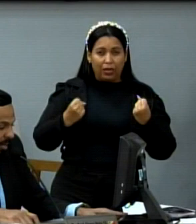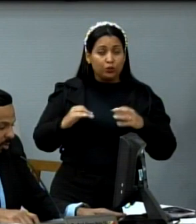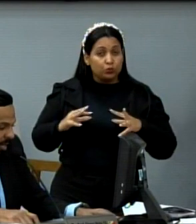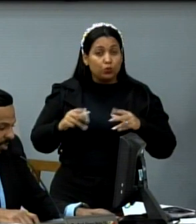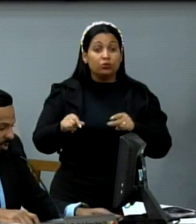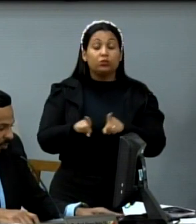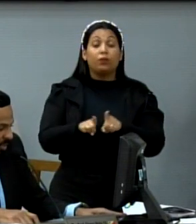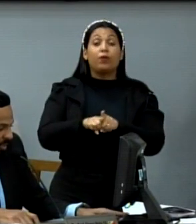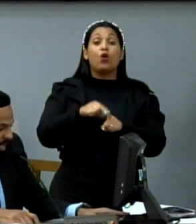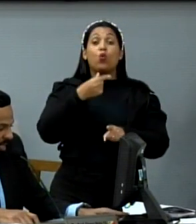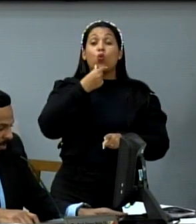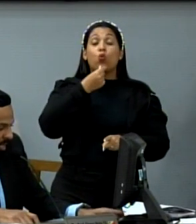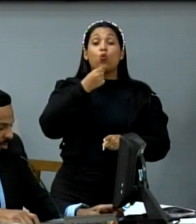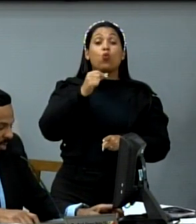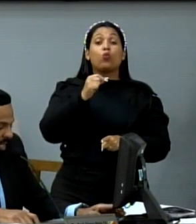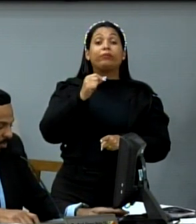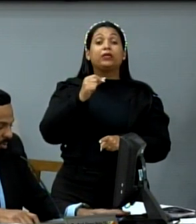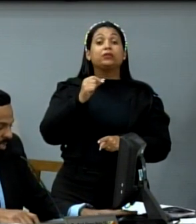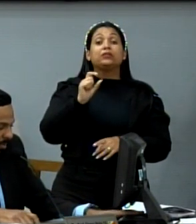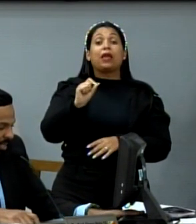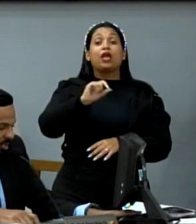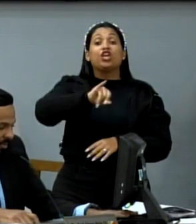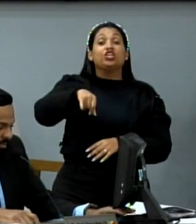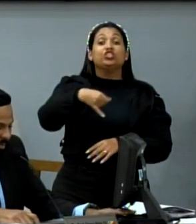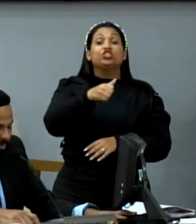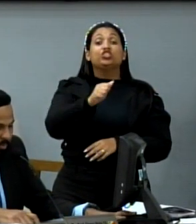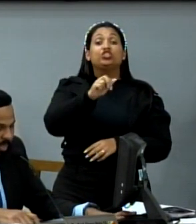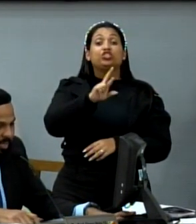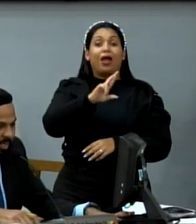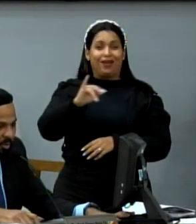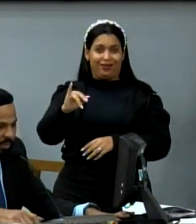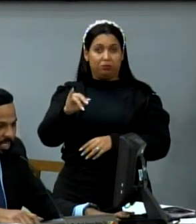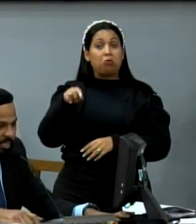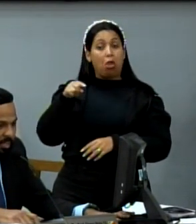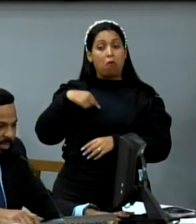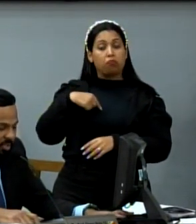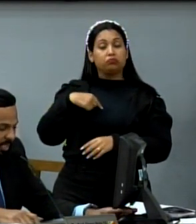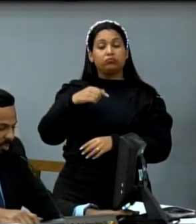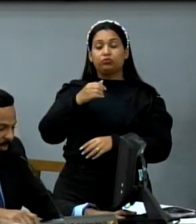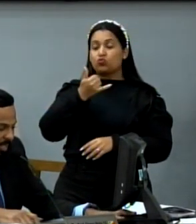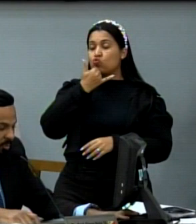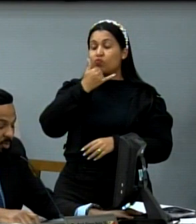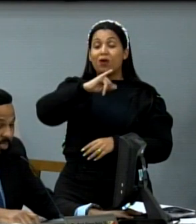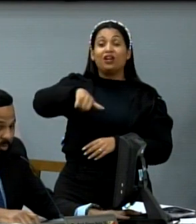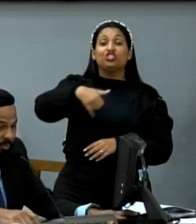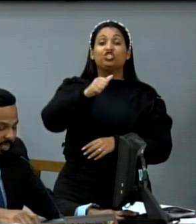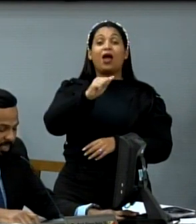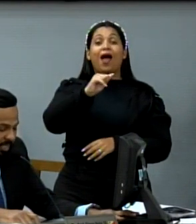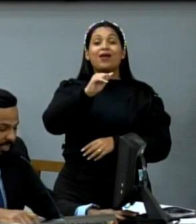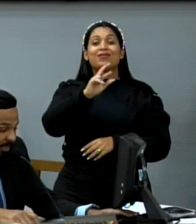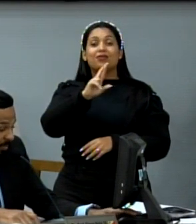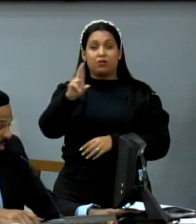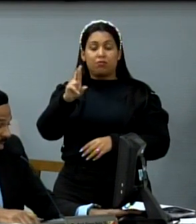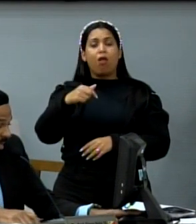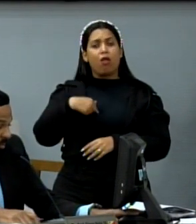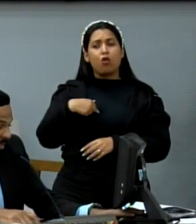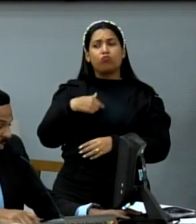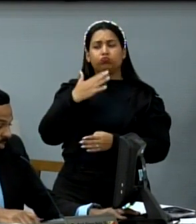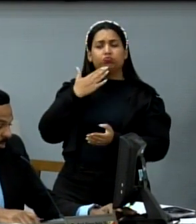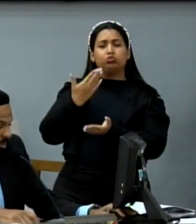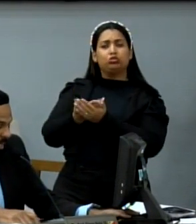ao seu Jair Moretti, que eu fiz um requerimento, e ele prontamente me atendeu, fez essa intermediação para que tudo isso acontecesse.